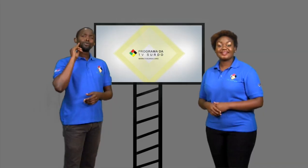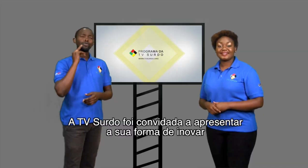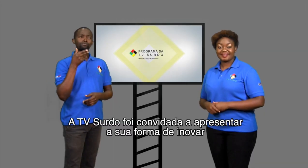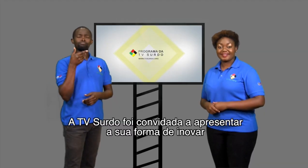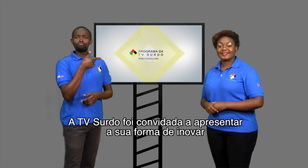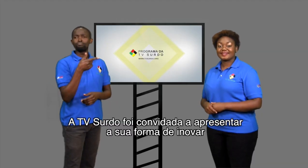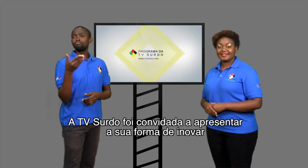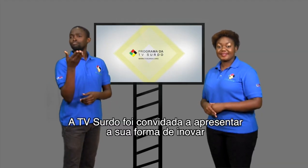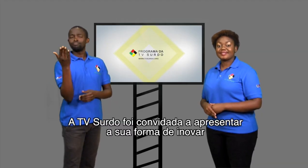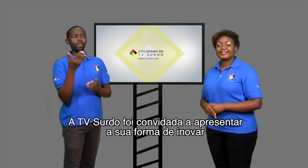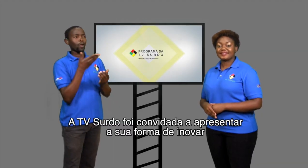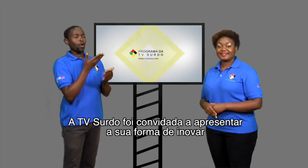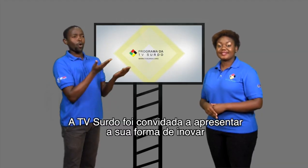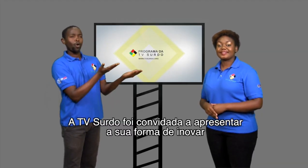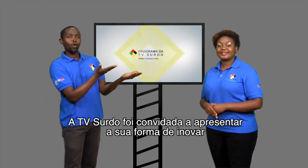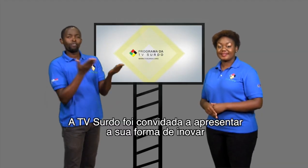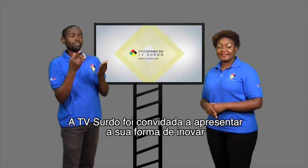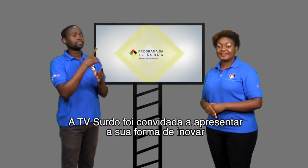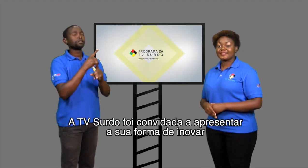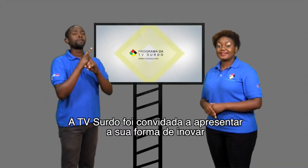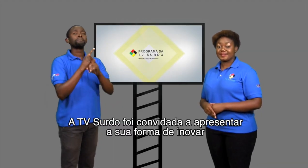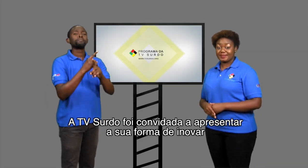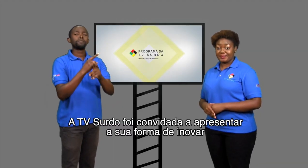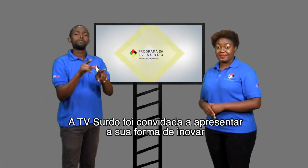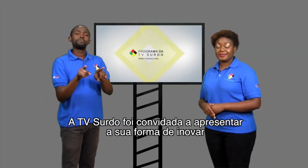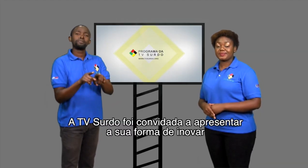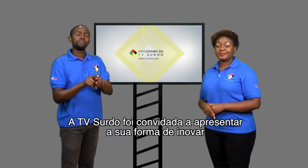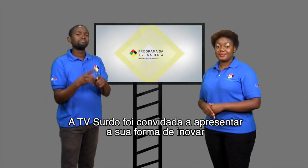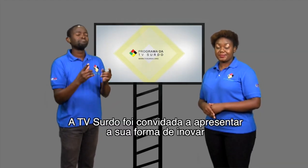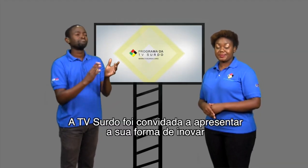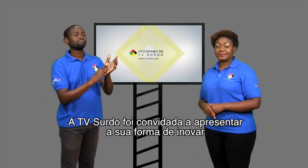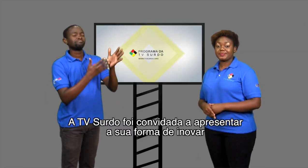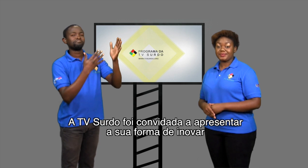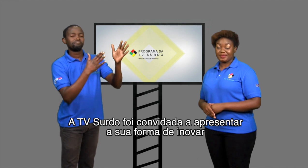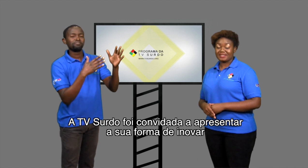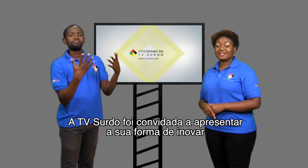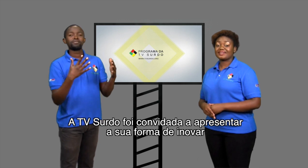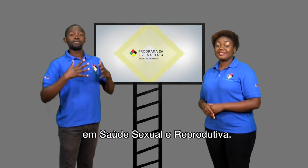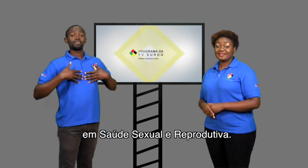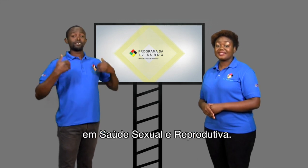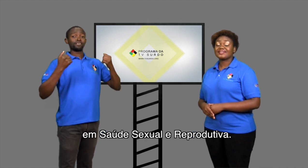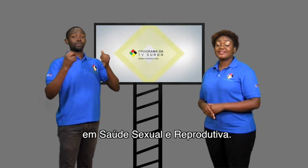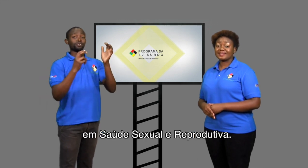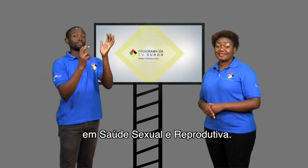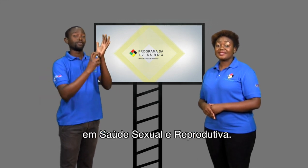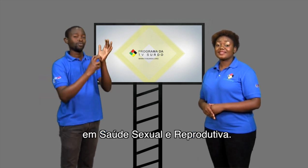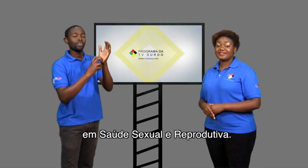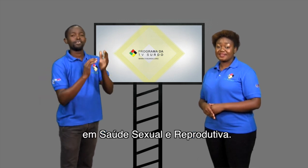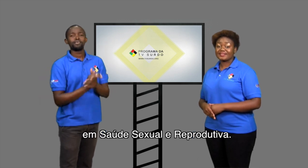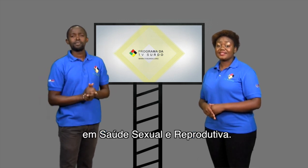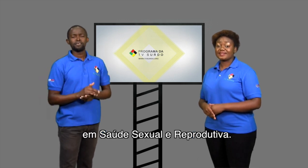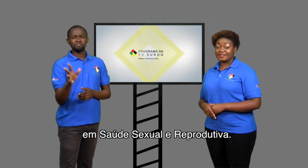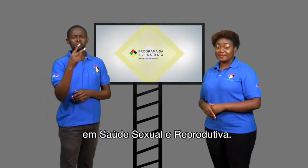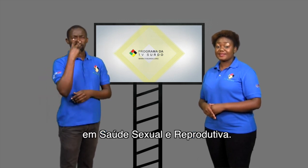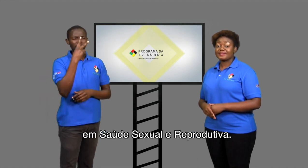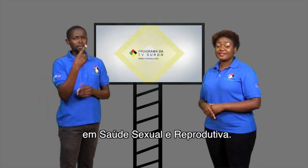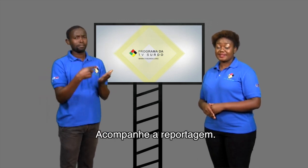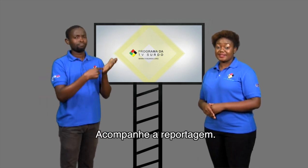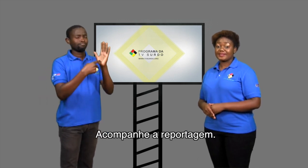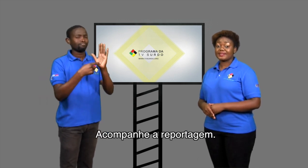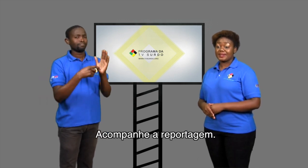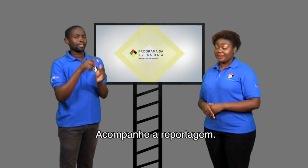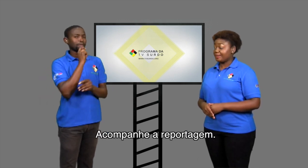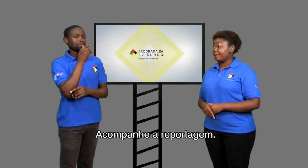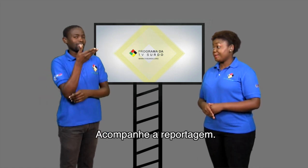A TV Surdo foi convidada A apresentar a sua forma de inovar Em saúde sexual e reprodutiva